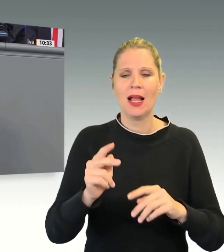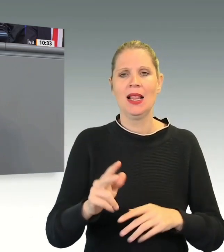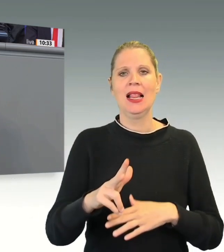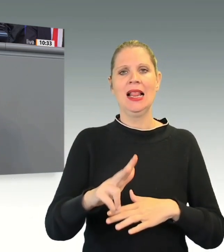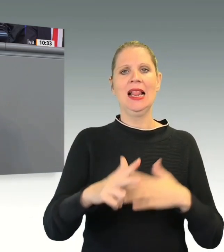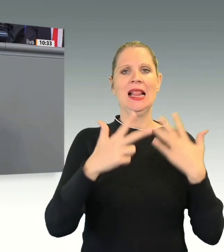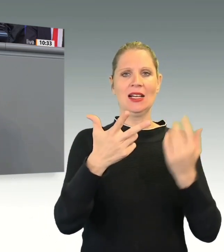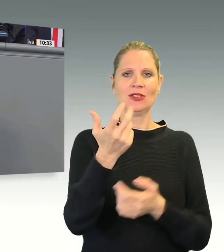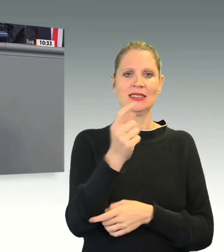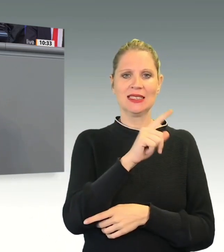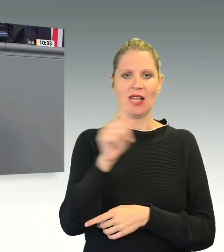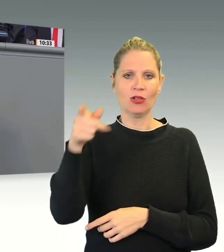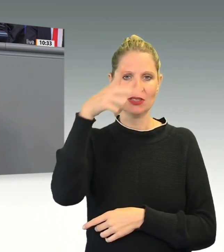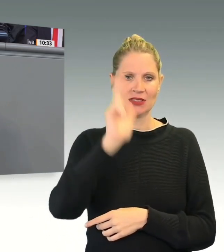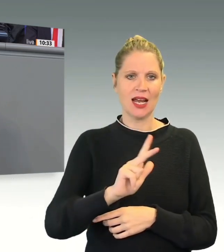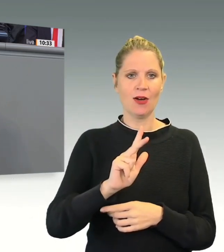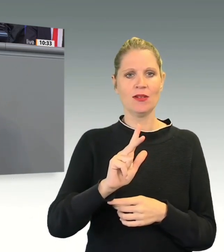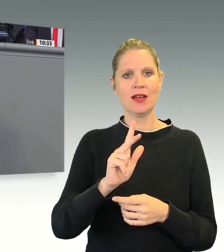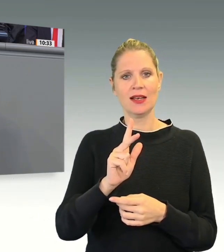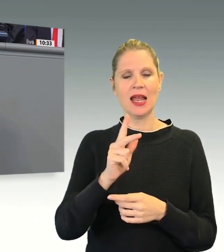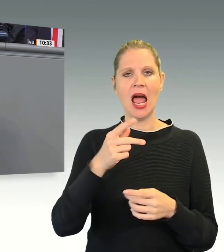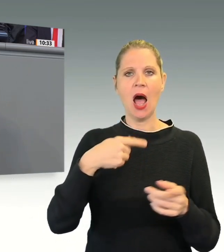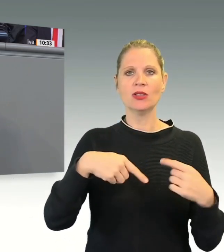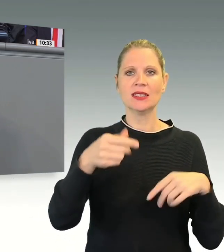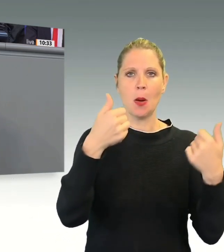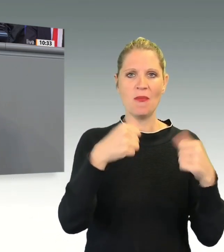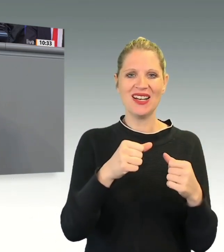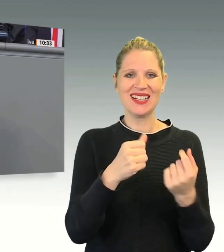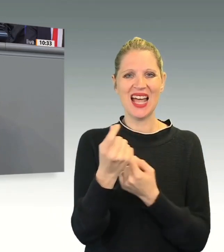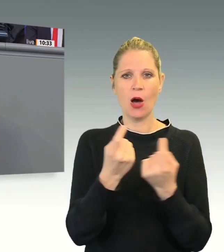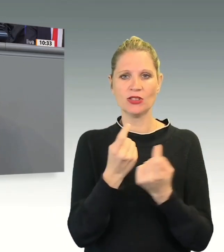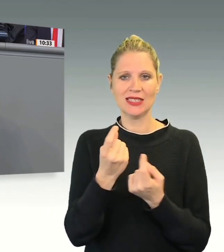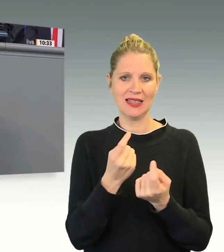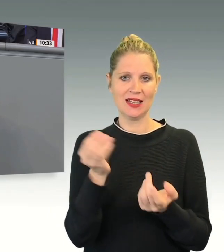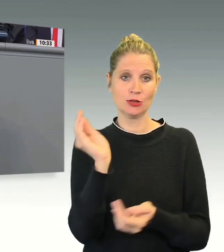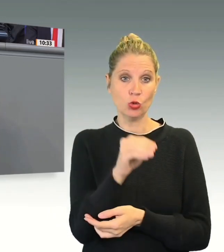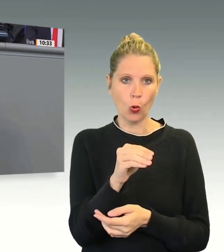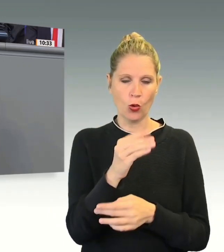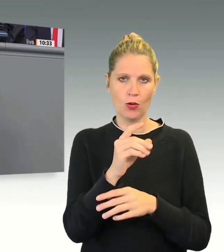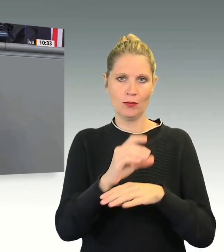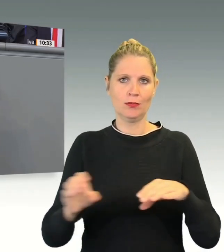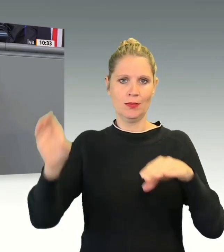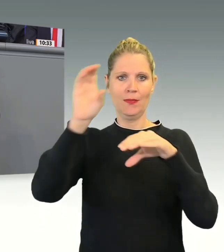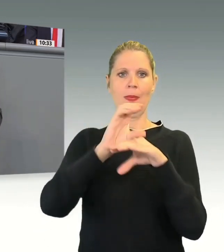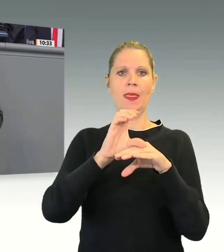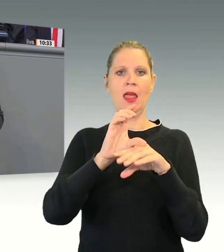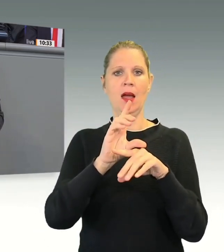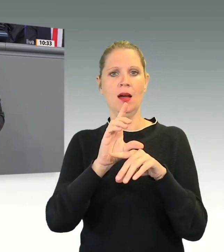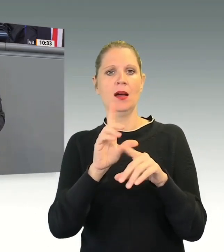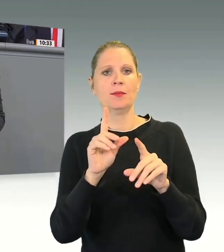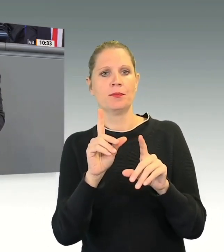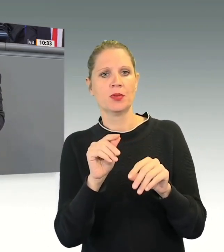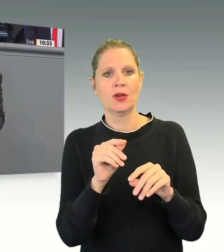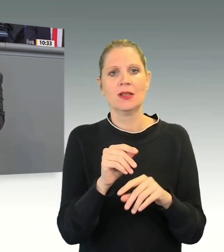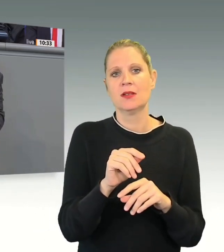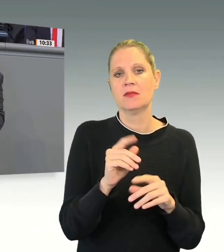ausreisepflichtige Ausländer ohne Duldungsstatus zum Stand 31.12.2022 hinzu.